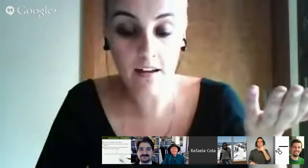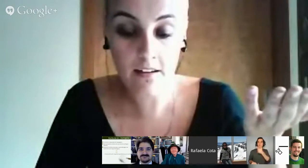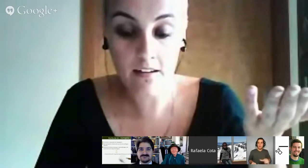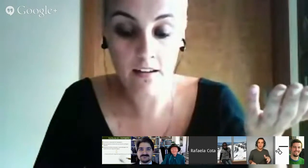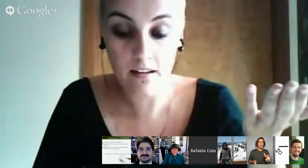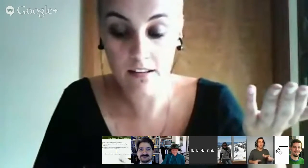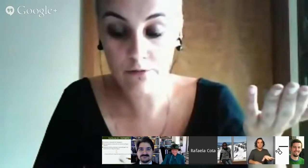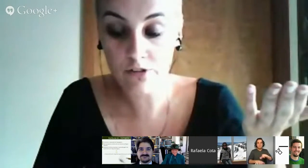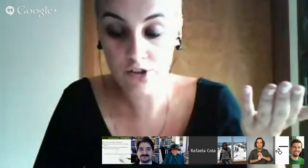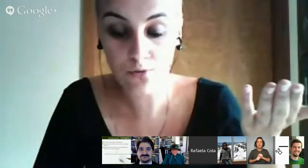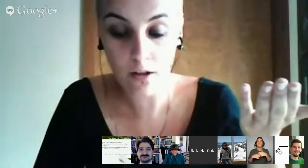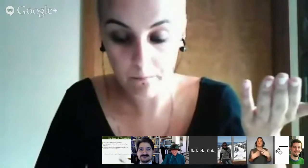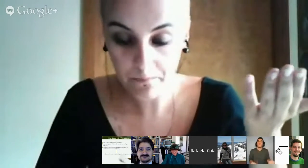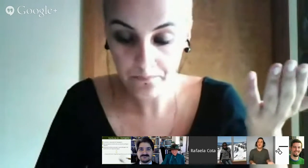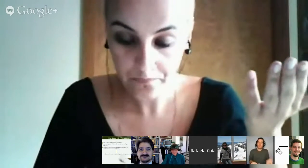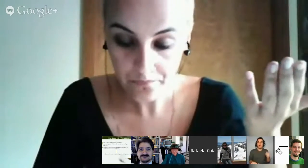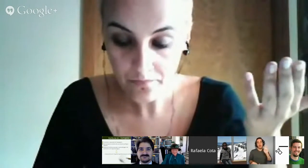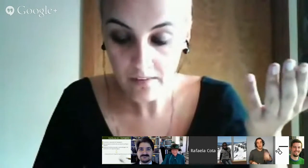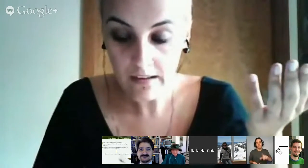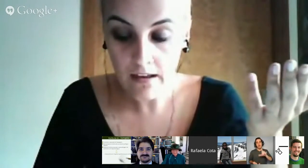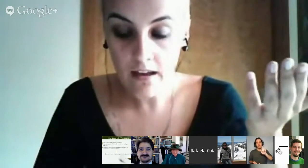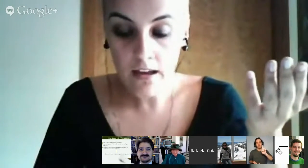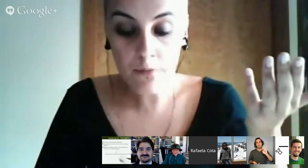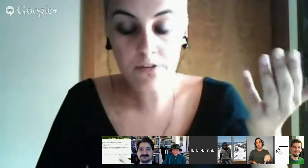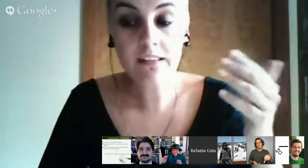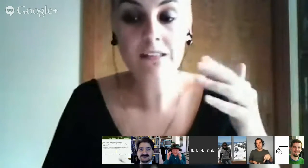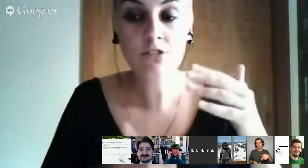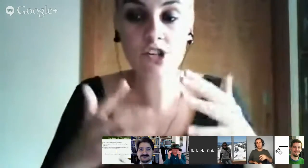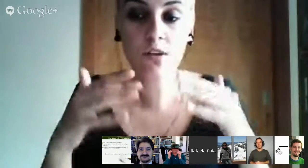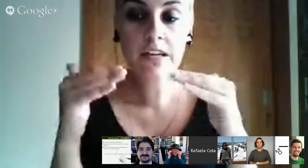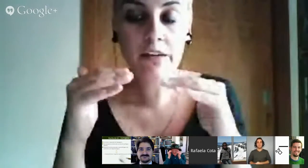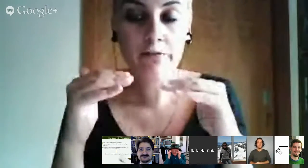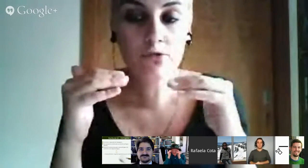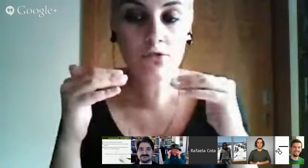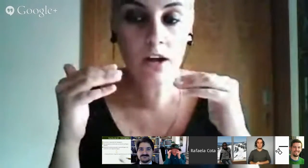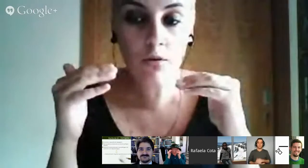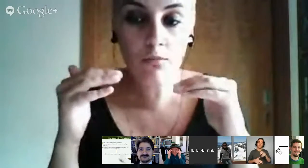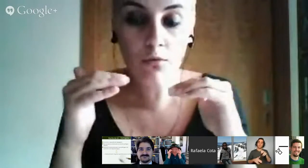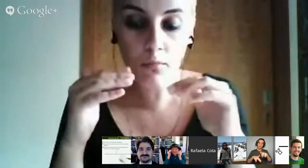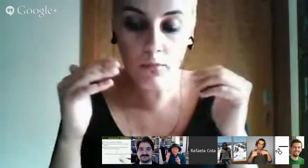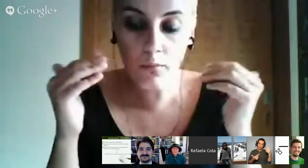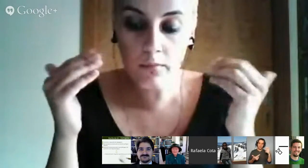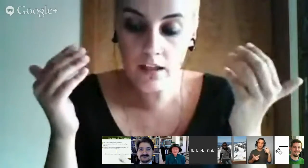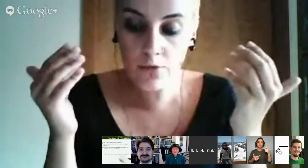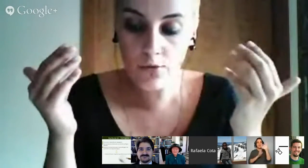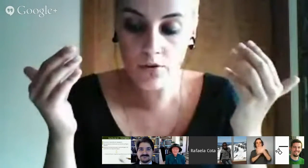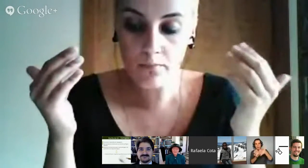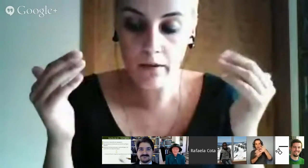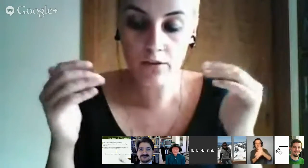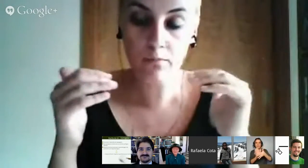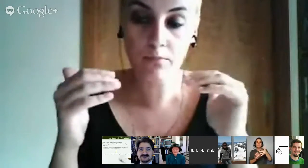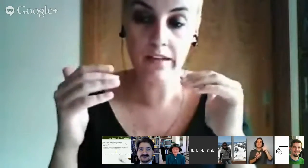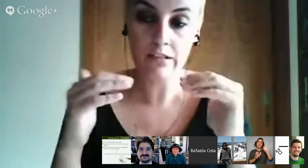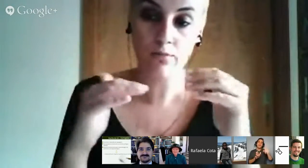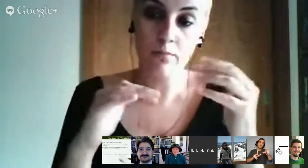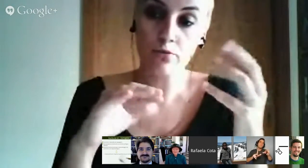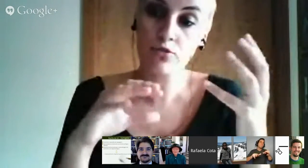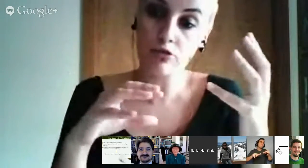a língua gestual. E, portanto, a língua gestual aqui deve funcionar como um mediador entre uma produção